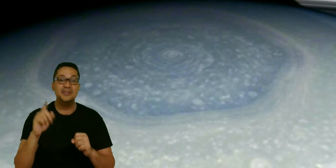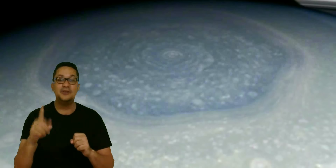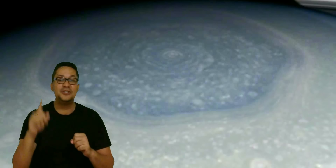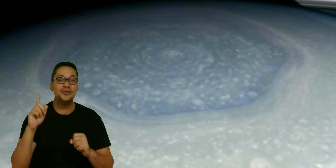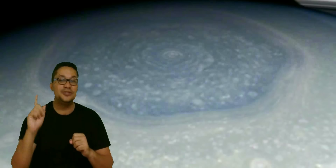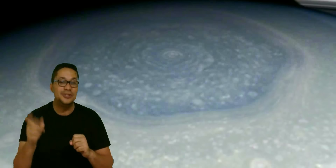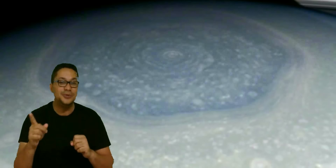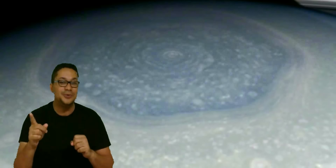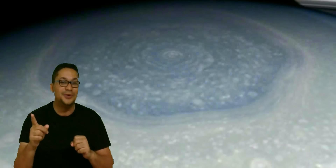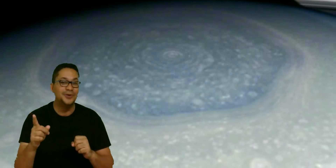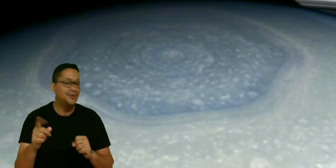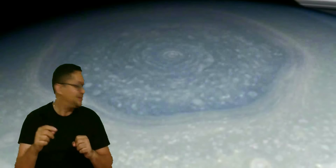1981?